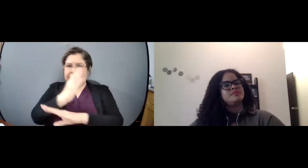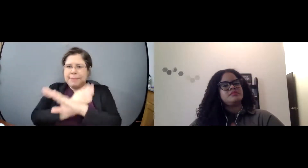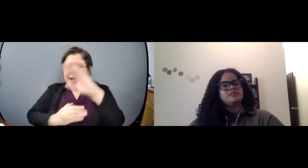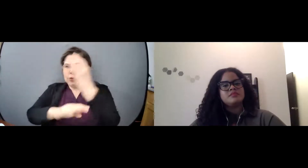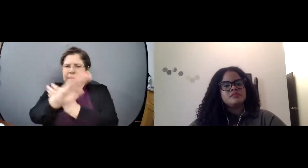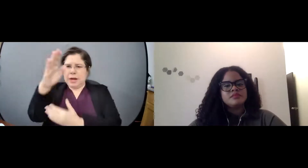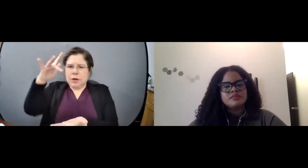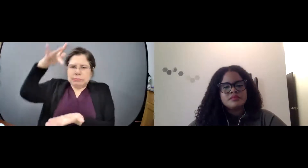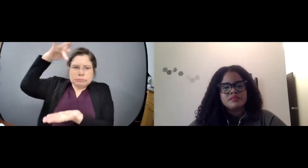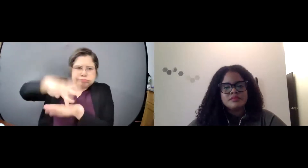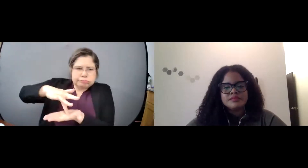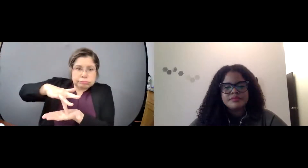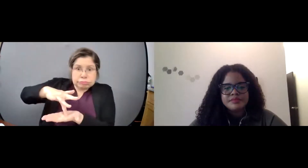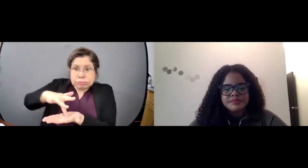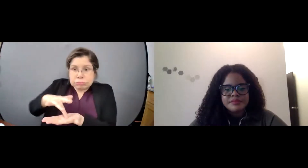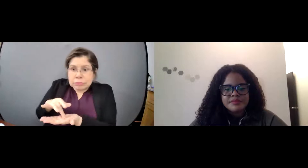reactions,